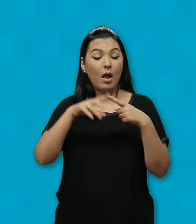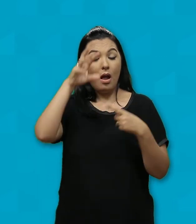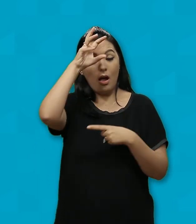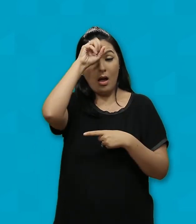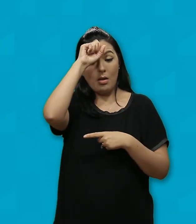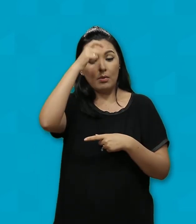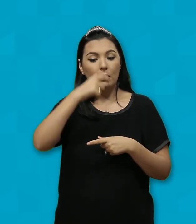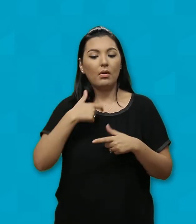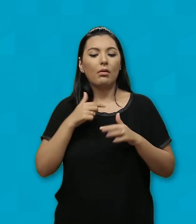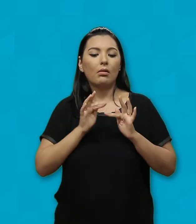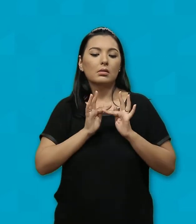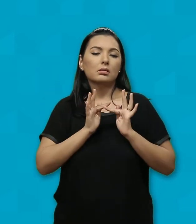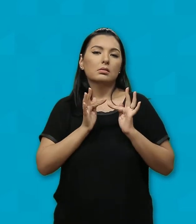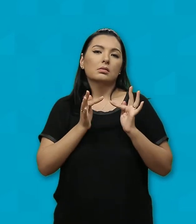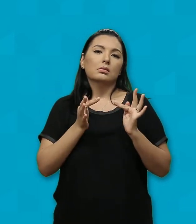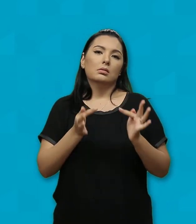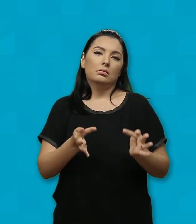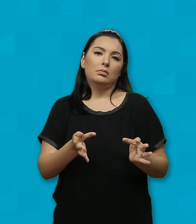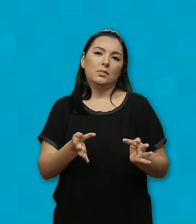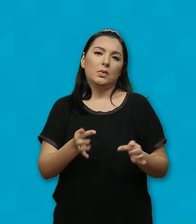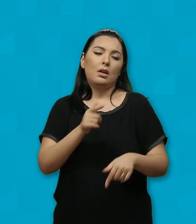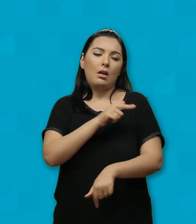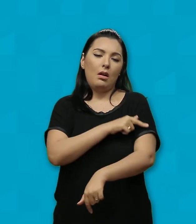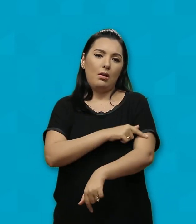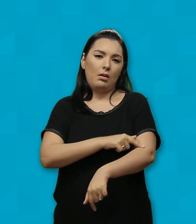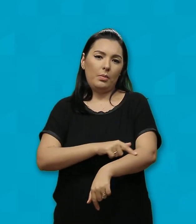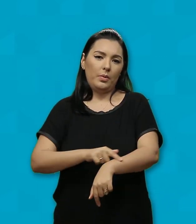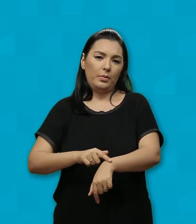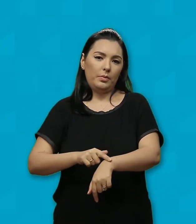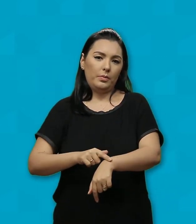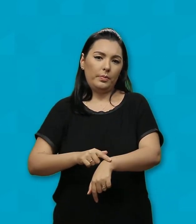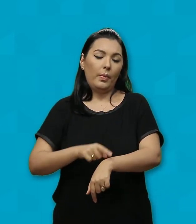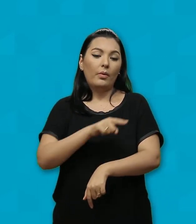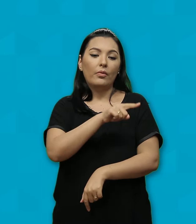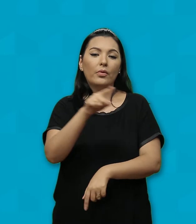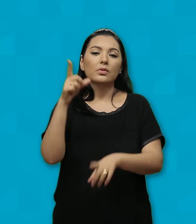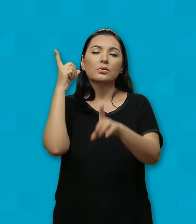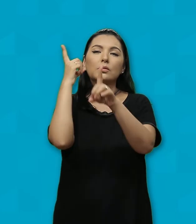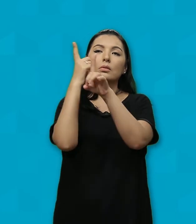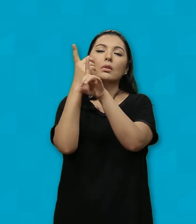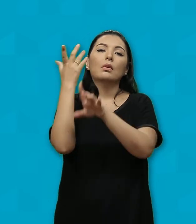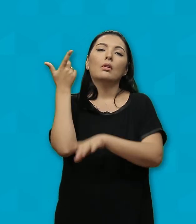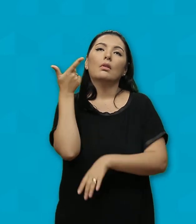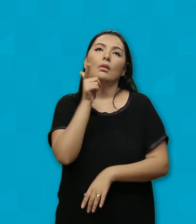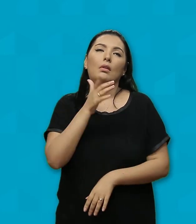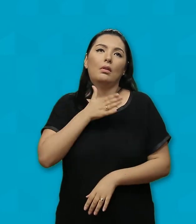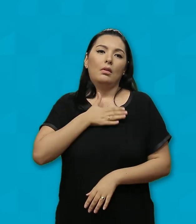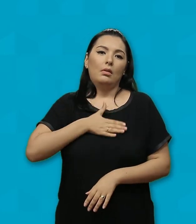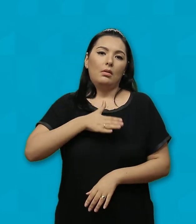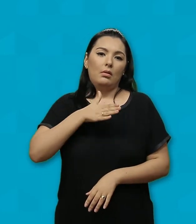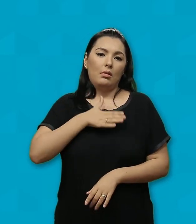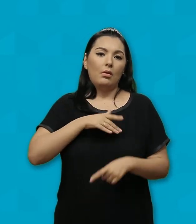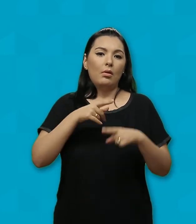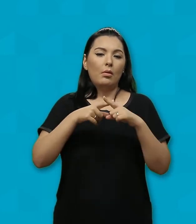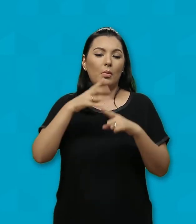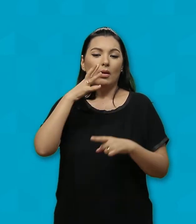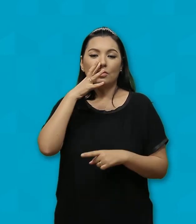manso e humilde de coração E vós encontrareis descanso Pois o meu jugo é suave e o meu